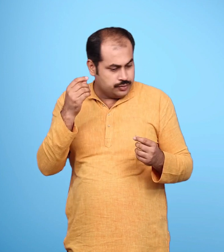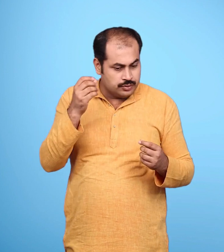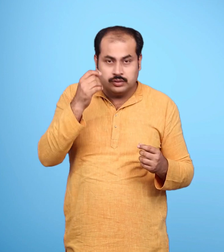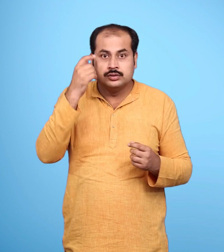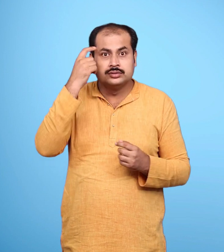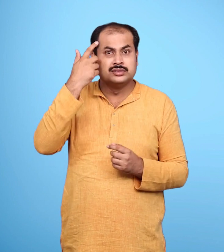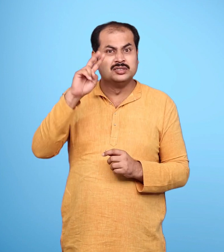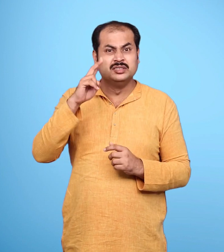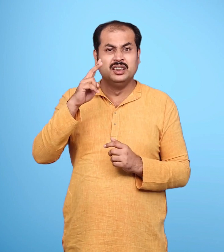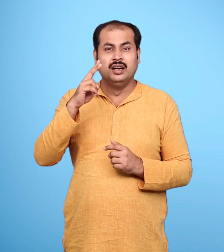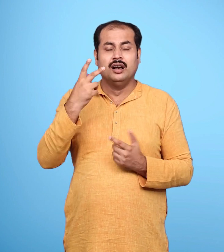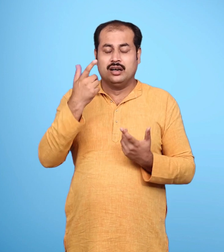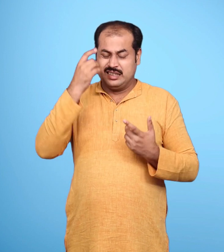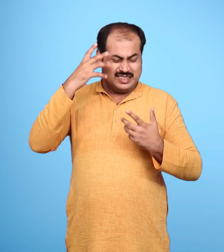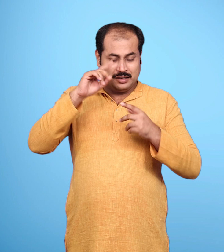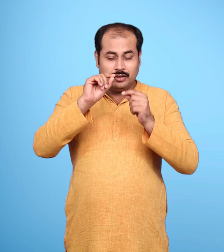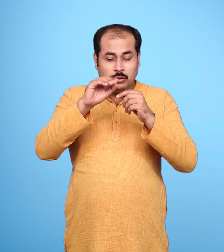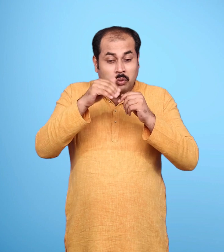क्रोध में आँखों से आसु बहने लगे